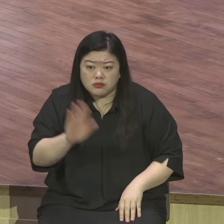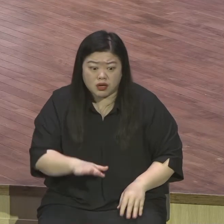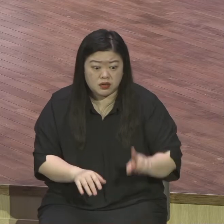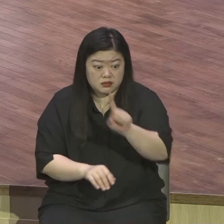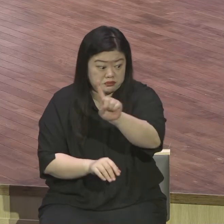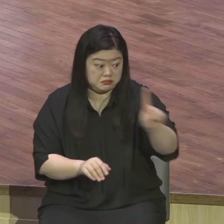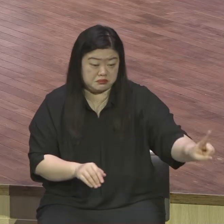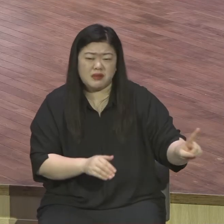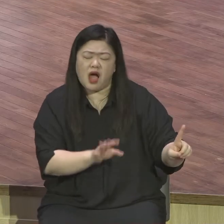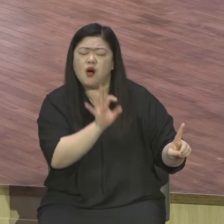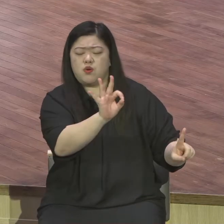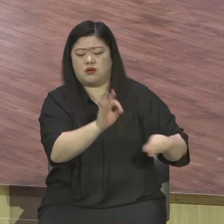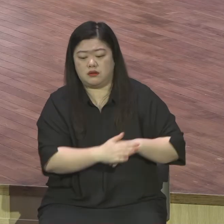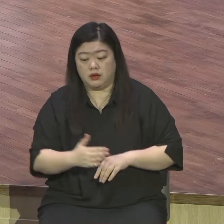견뎌 우리와 같게 하였나이다.